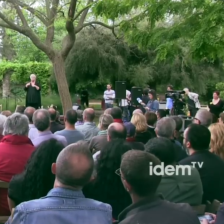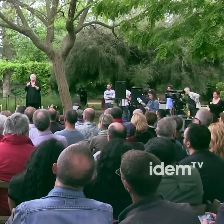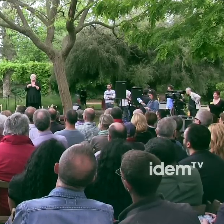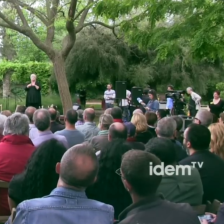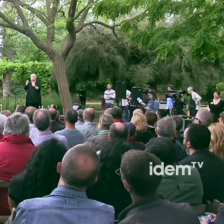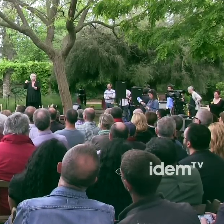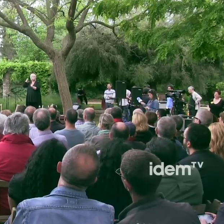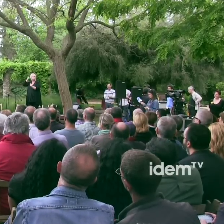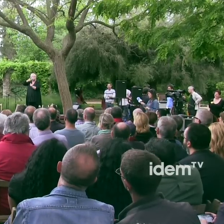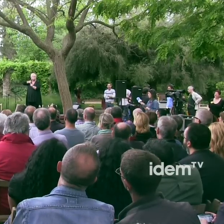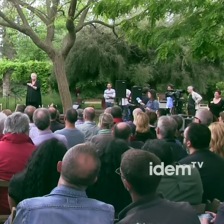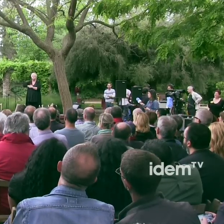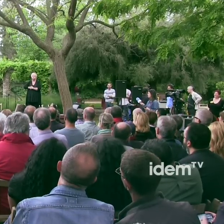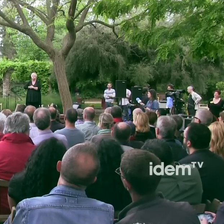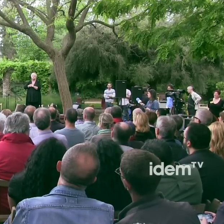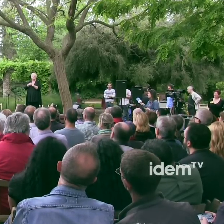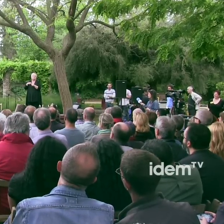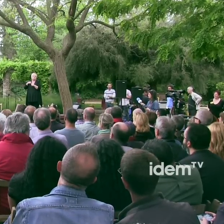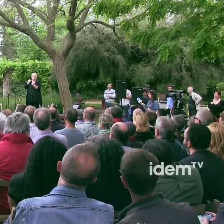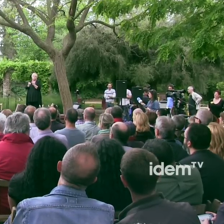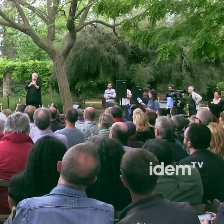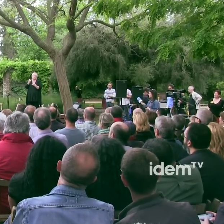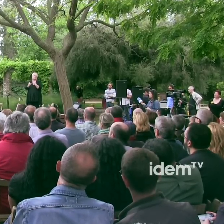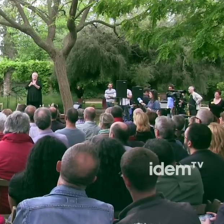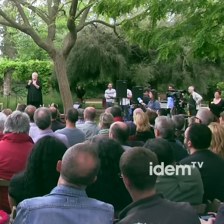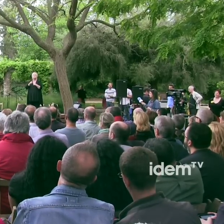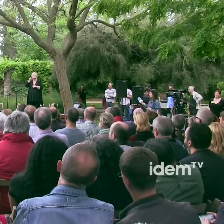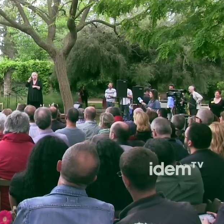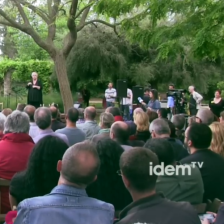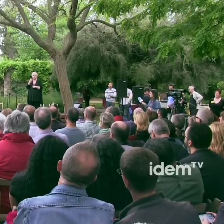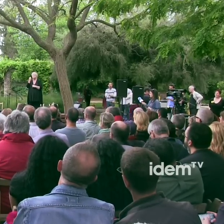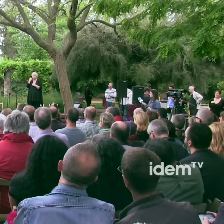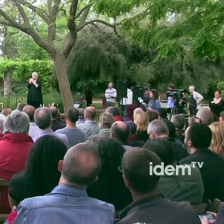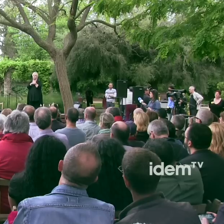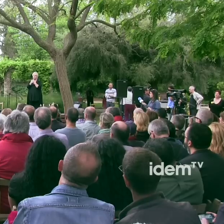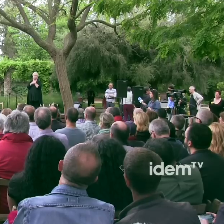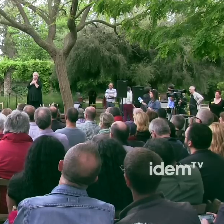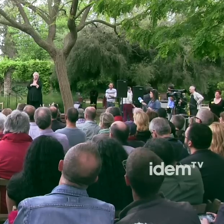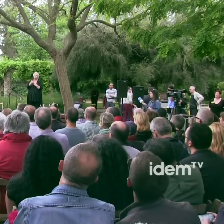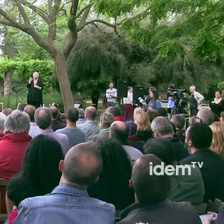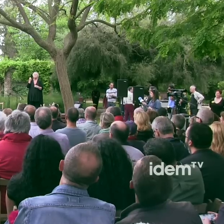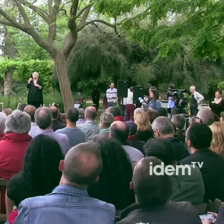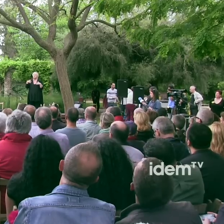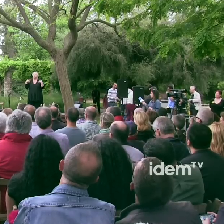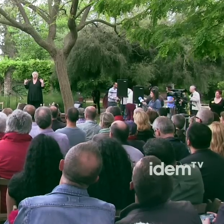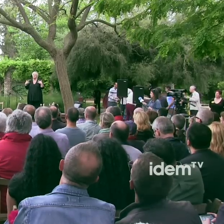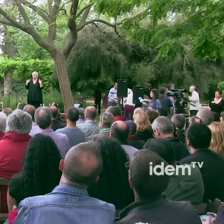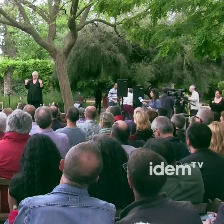lluny de rebre compassió i solidaritat el que van trobar va ser una administració conservadora que va girar-nos l'esquena.